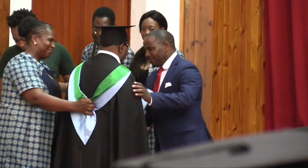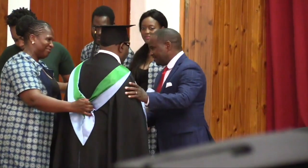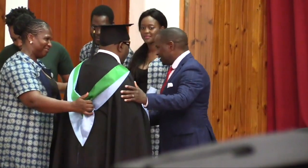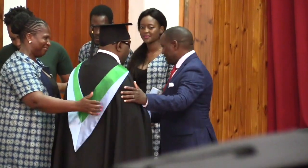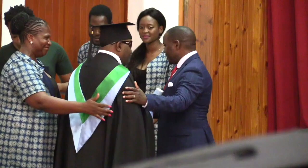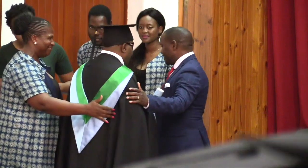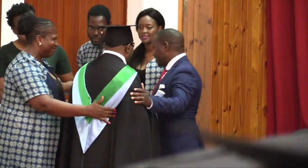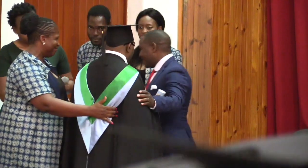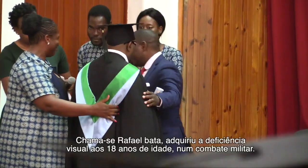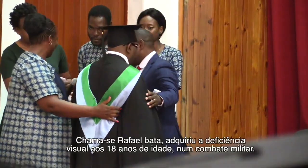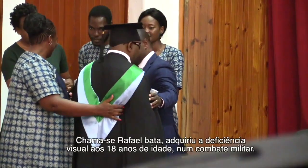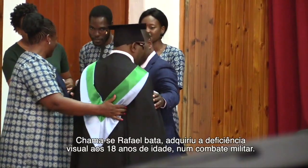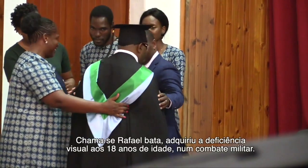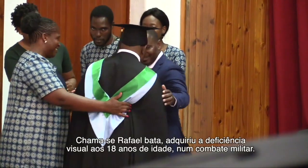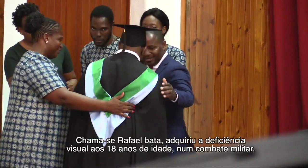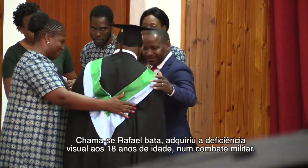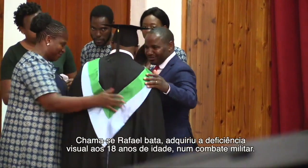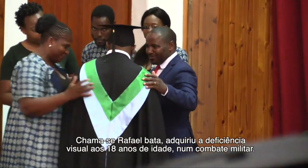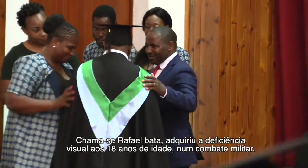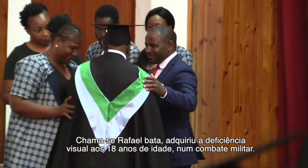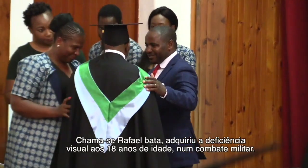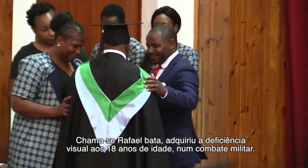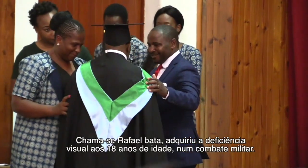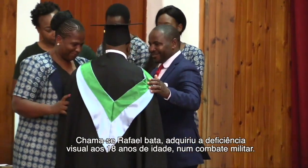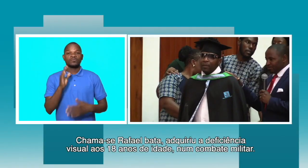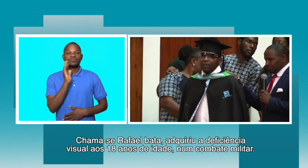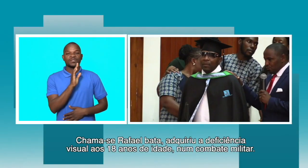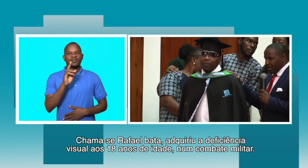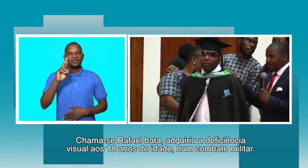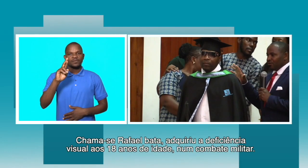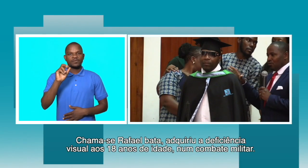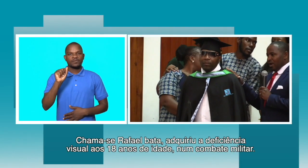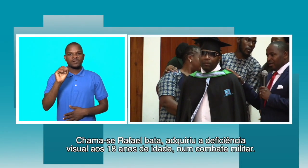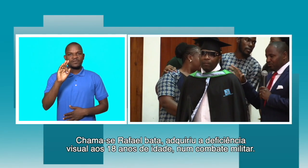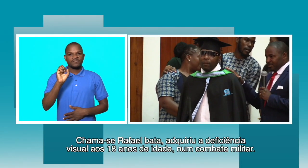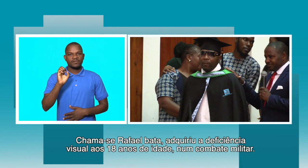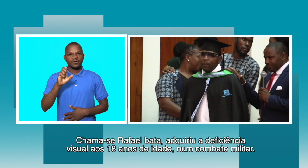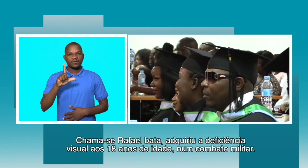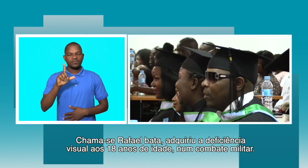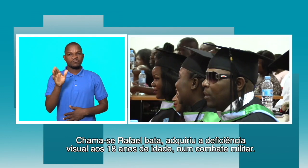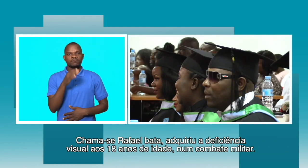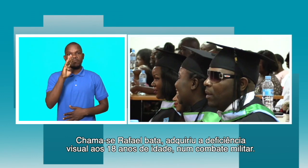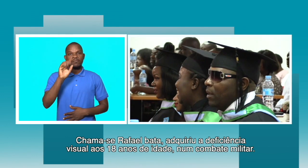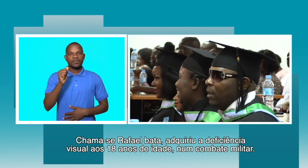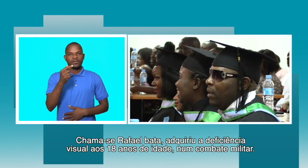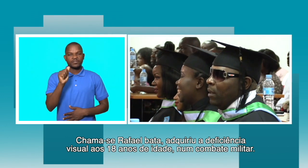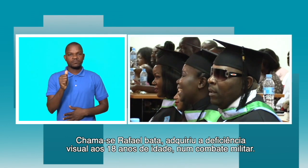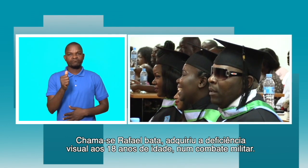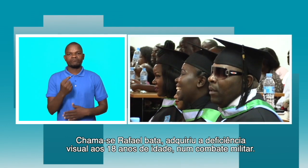Chama-se Rafael Bata. Adquiriu a cegueira aos 18 anos de idade no combate